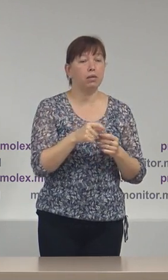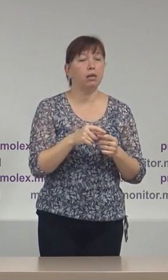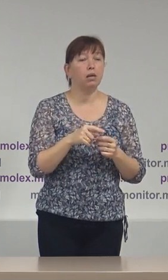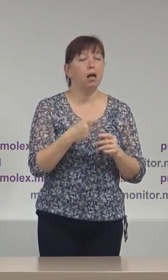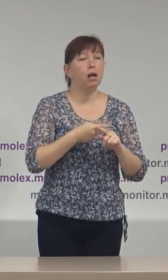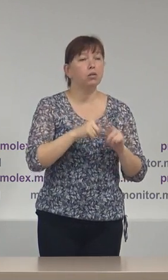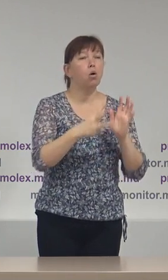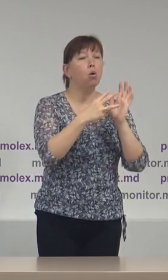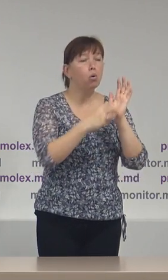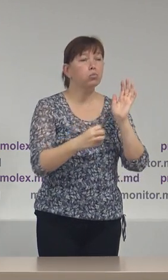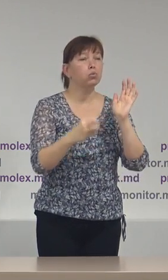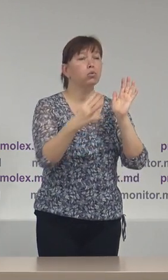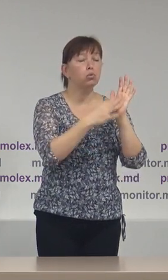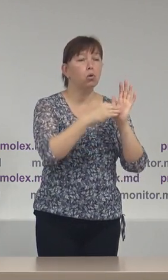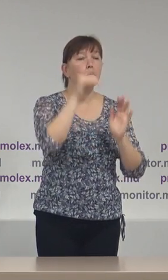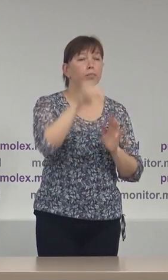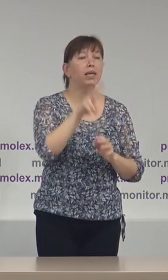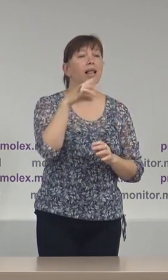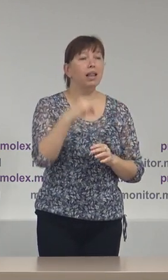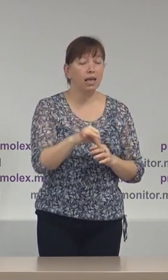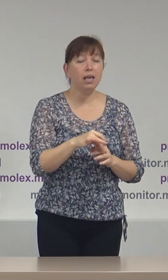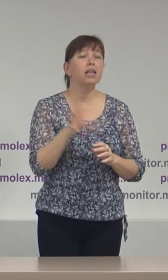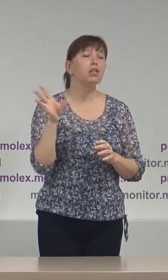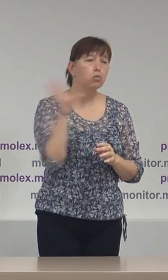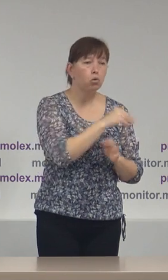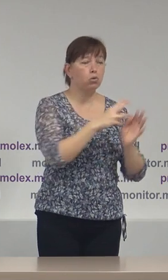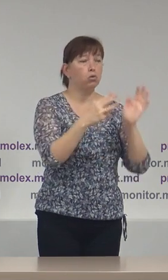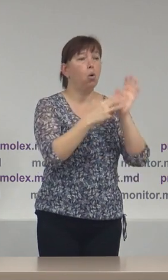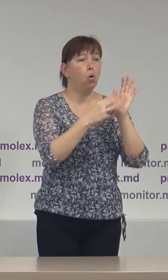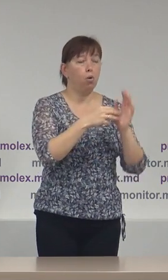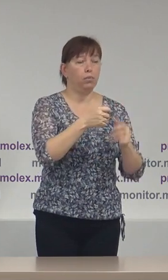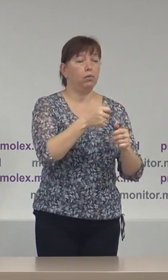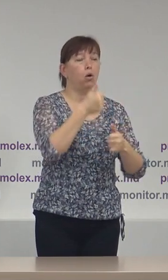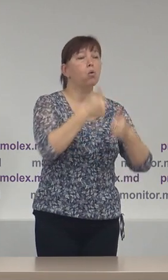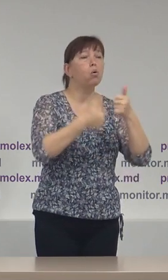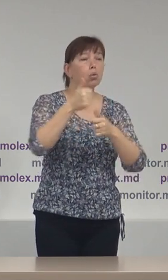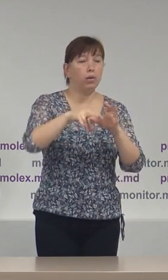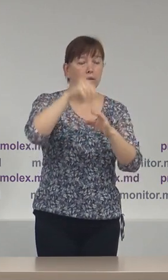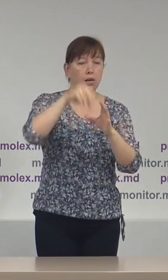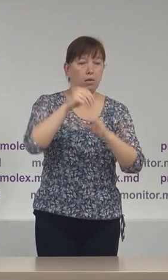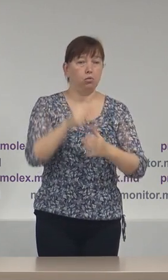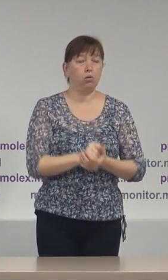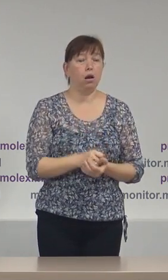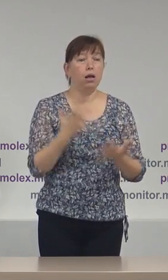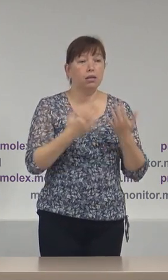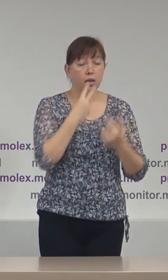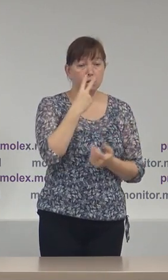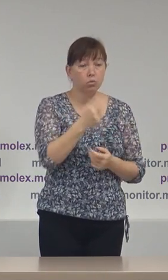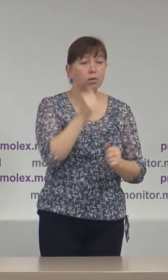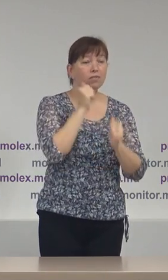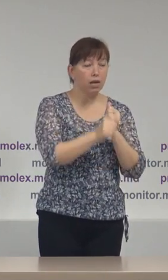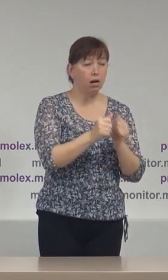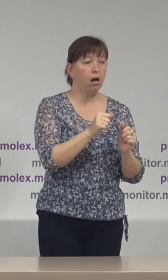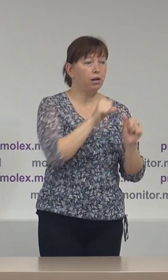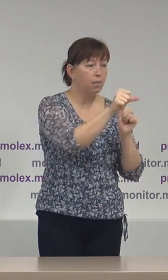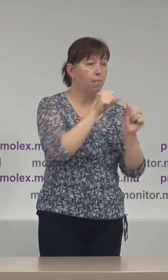peste 809.000 lei de către toți cei 8 concurențe electorale. Dacă să ne uităm pe fiecare